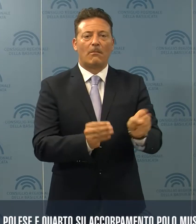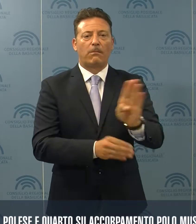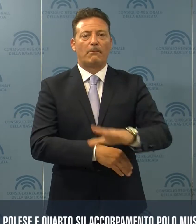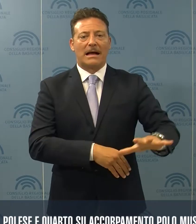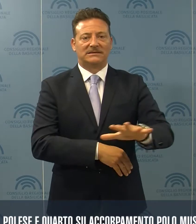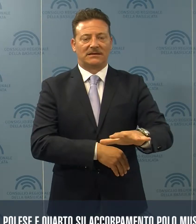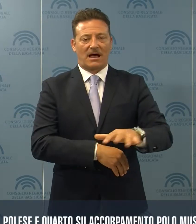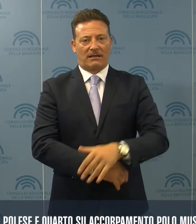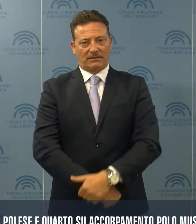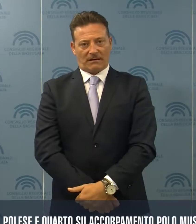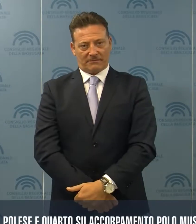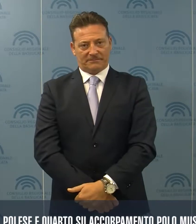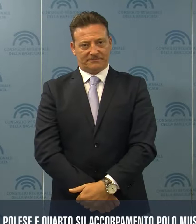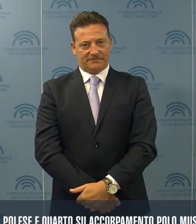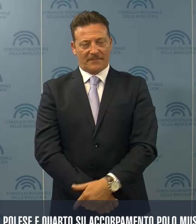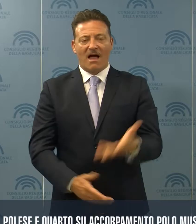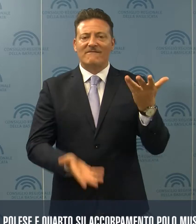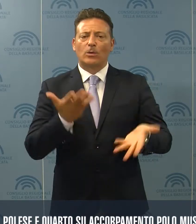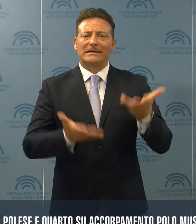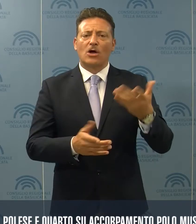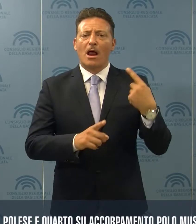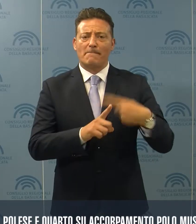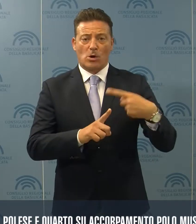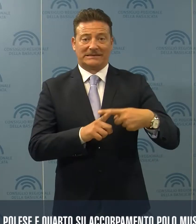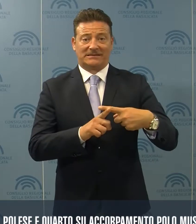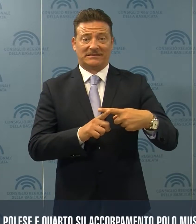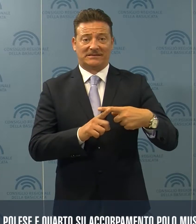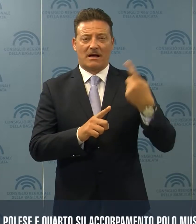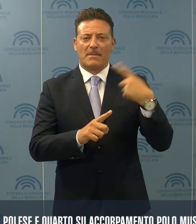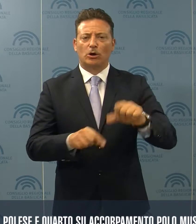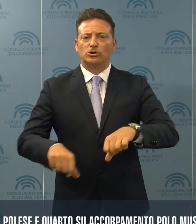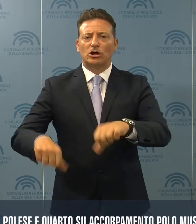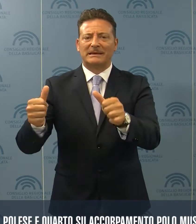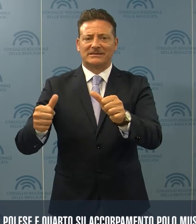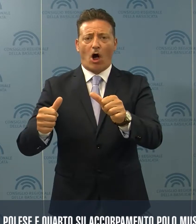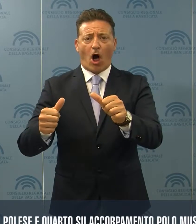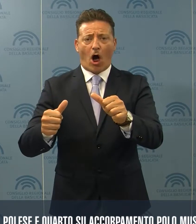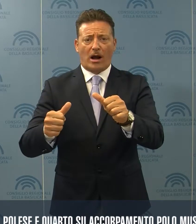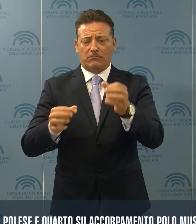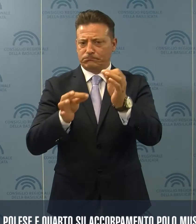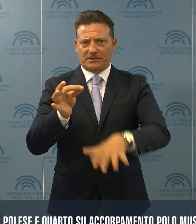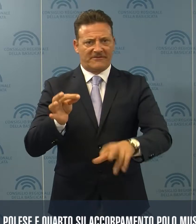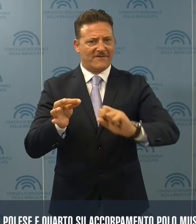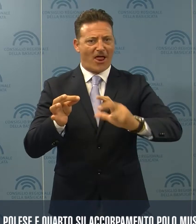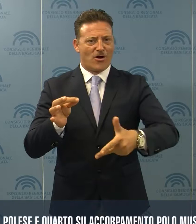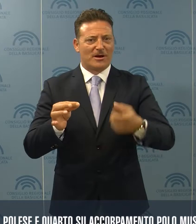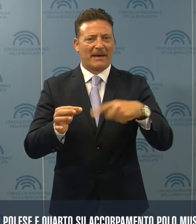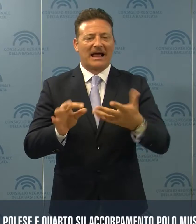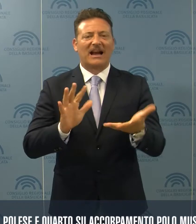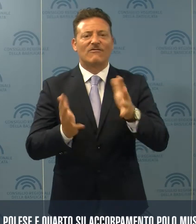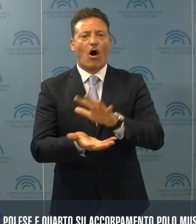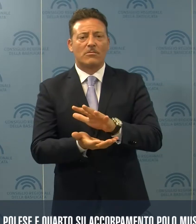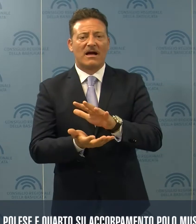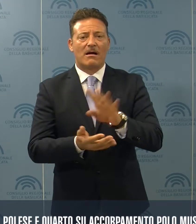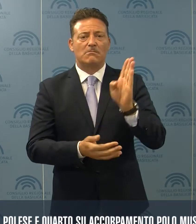della Puglia. Valutazione positiva sulla sospensione con efficacia immediata della riforma